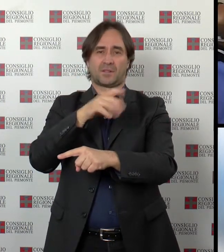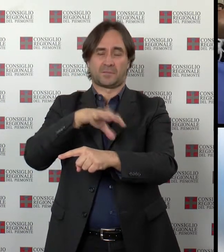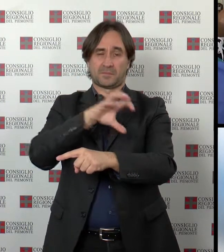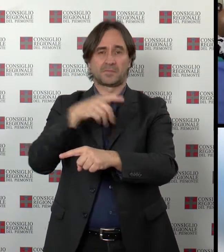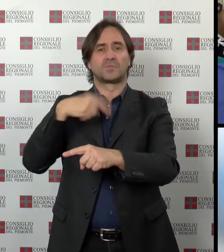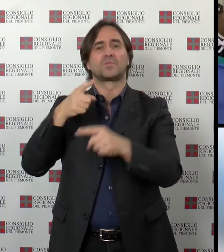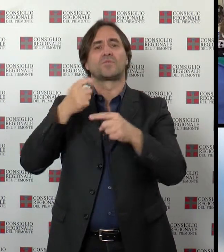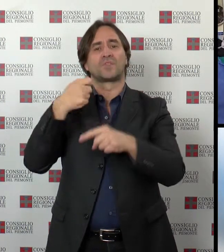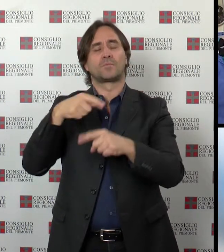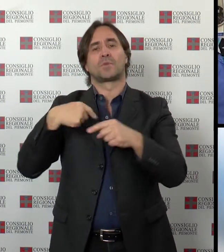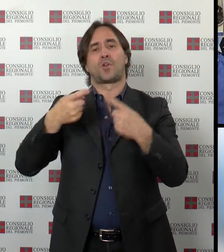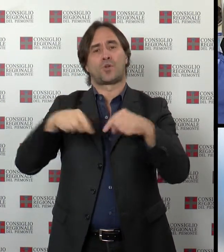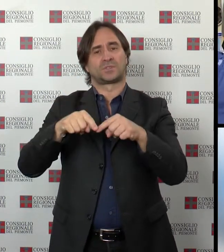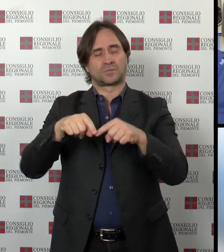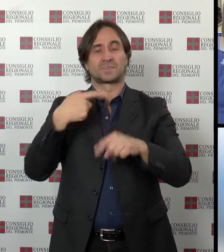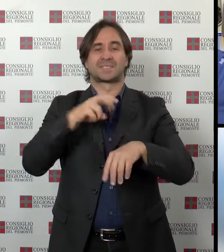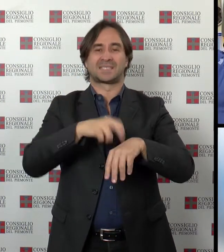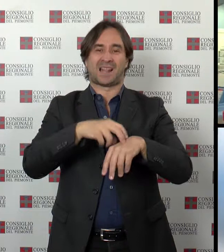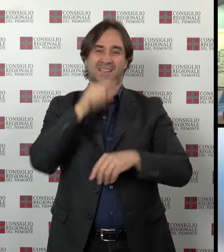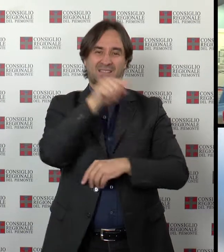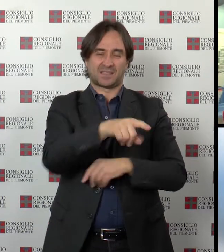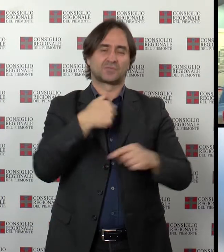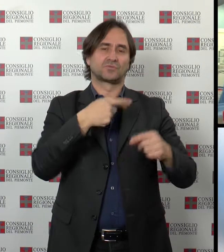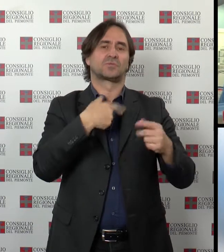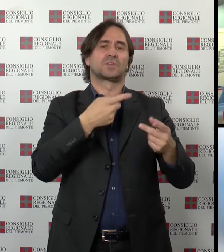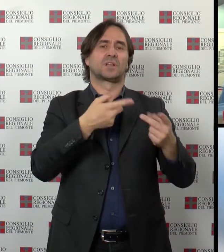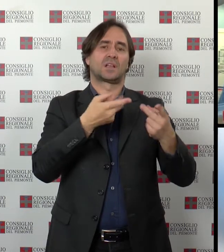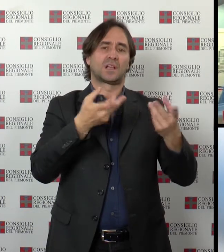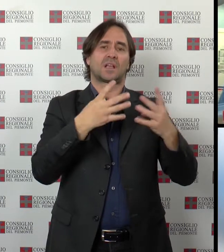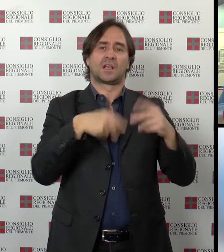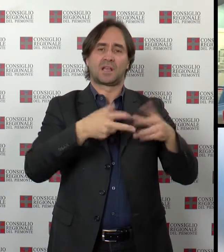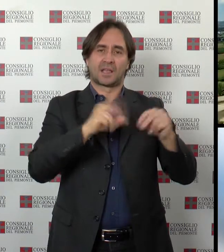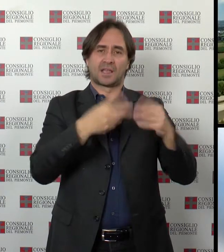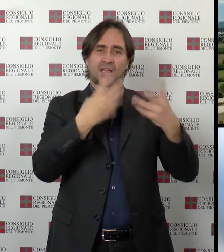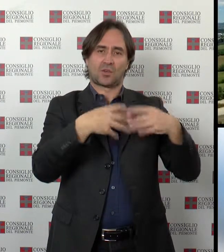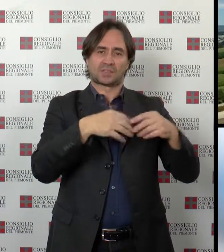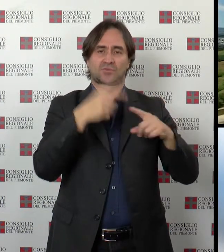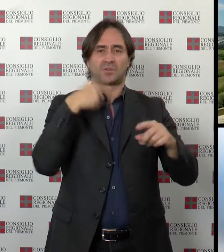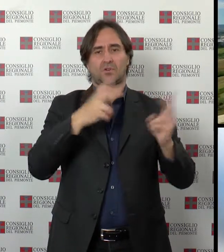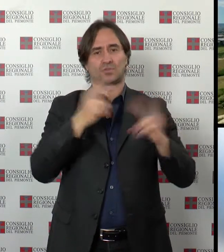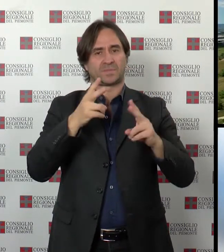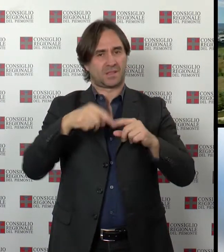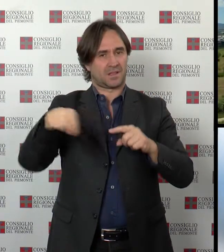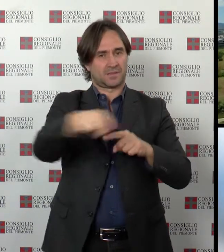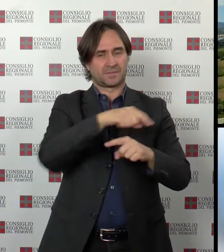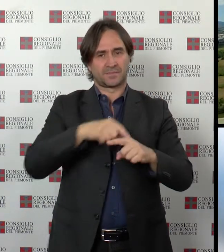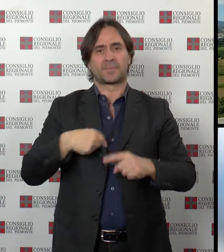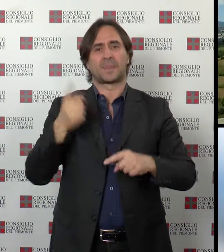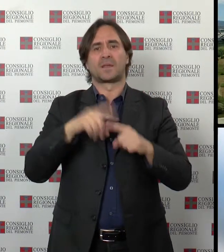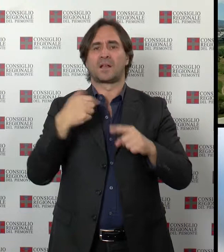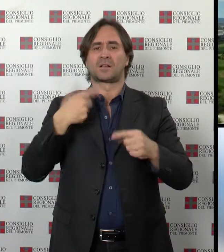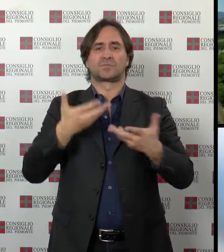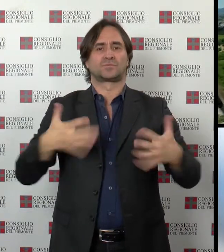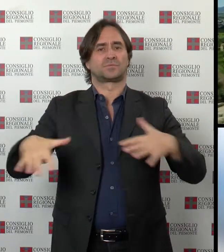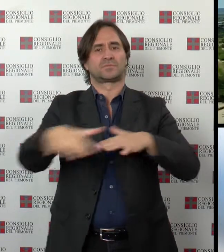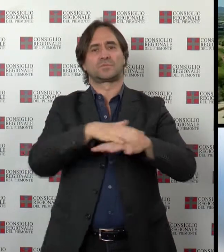mentre in Sanità è proseguito il dibattito sulla riorganizzazione della rete ospedaliera Si è discusso di consumo del suolo nella riunione